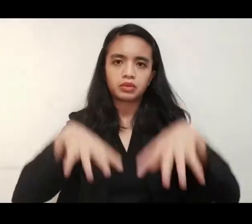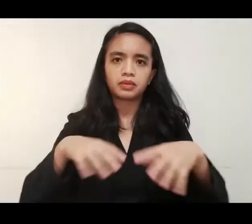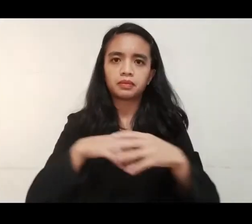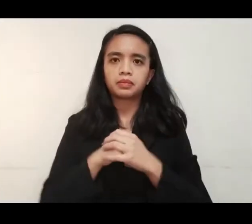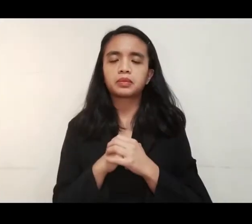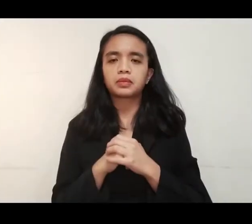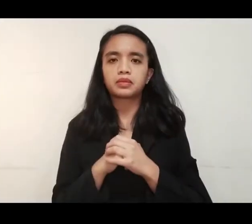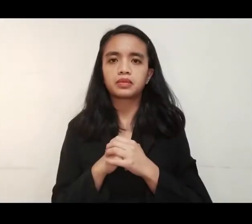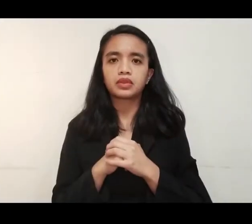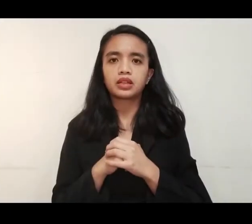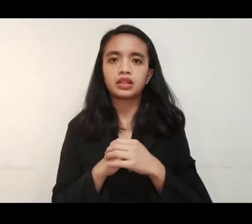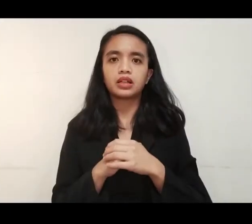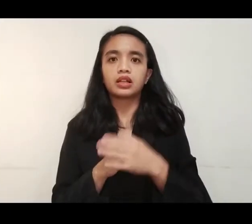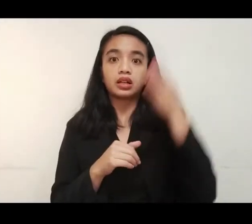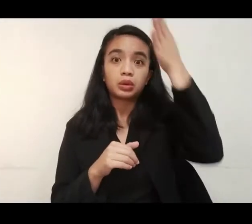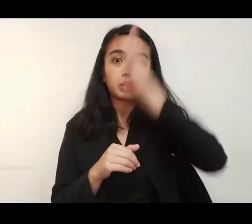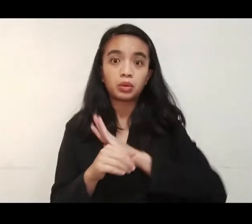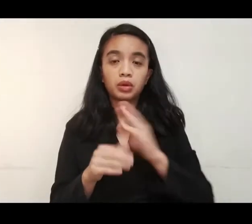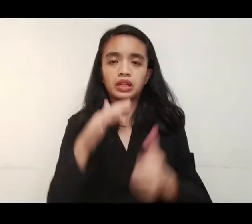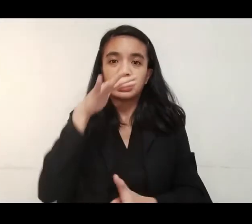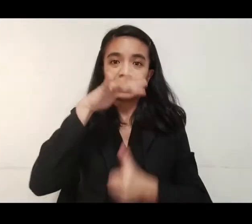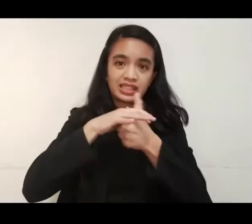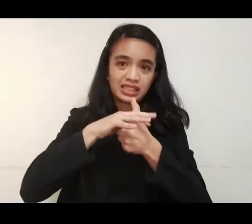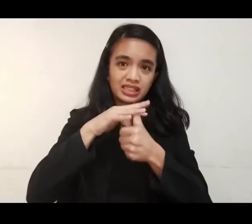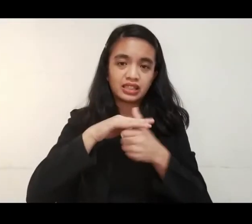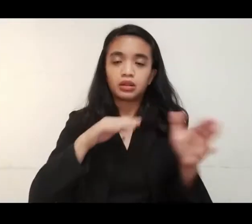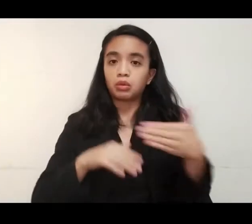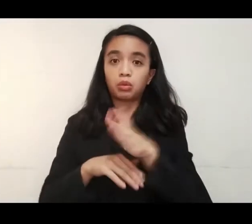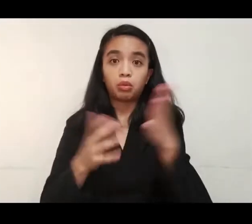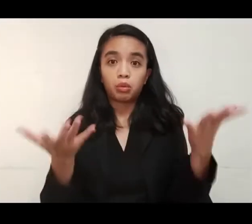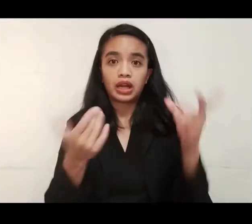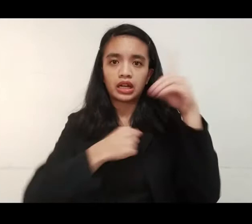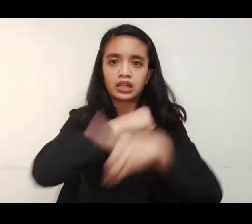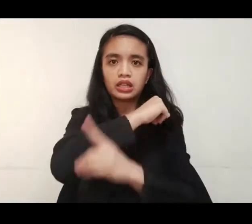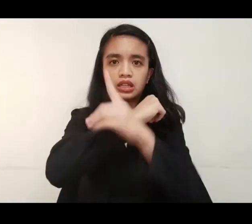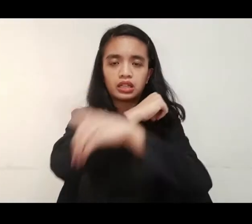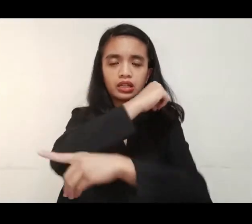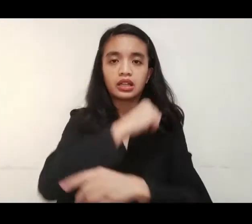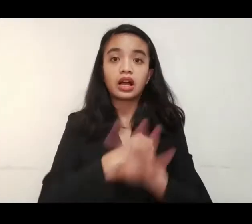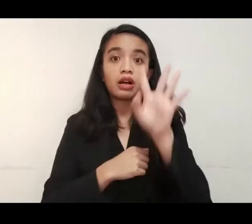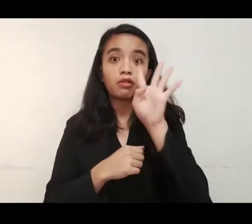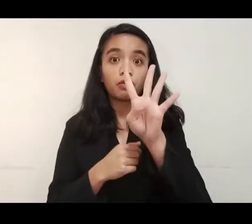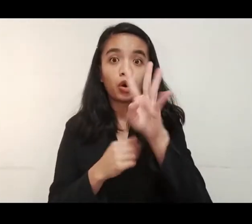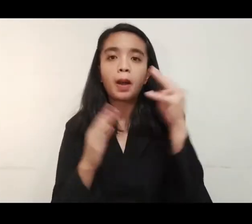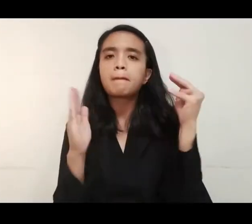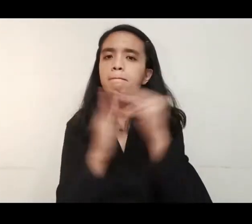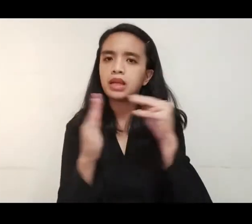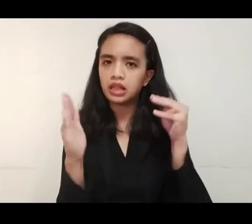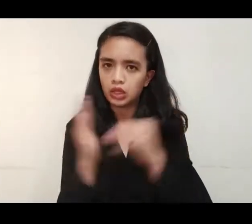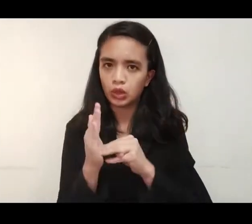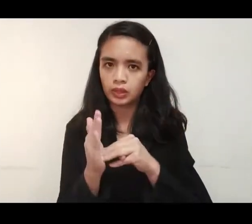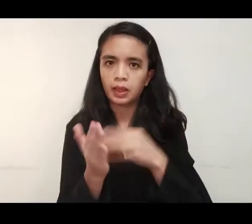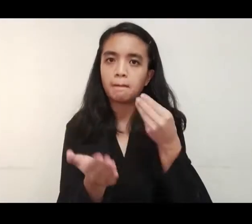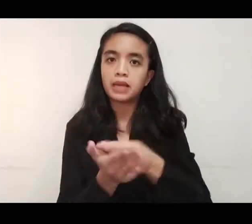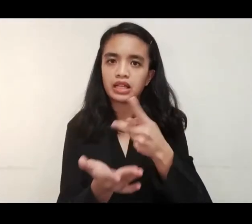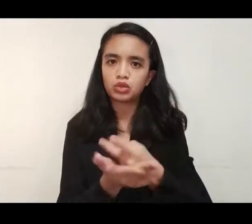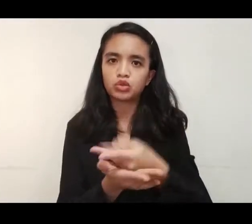Danyo sa nangyaring gataw o paglutang ng mga bangus sa Dagupan City, umabot sa mahigit apat na milyong piso.